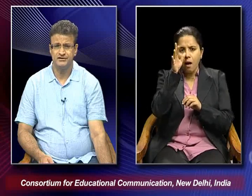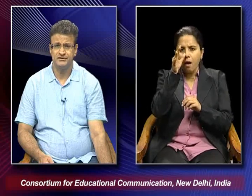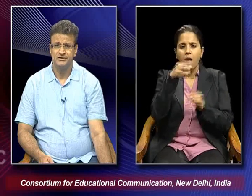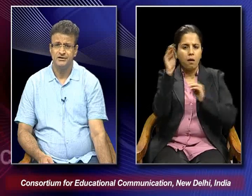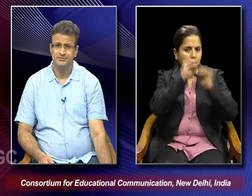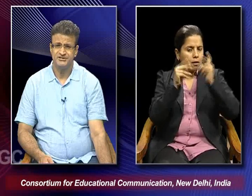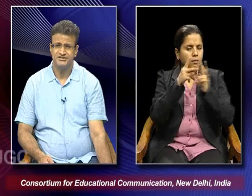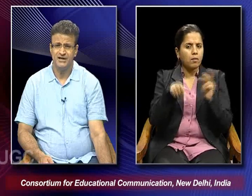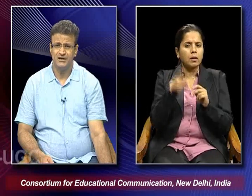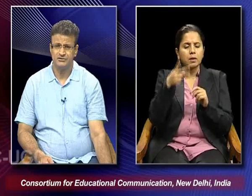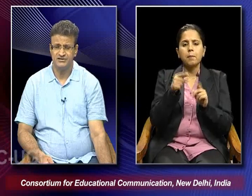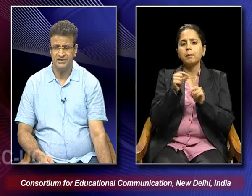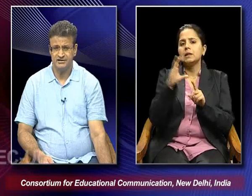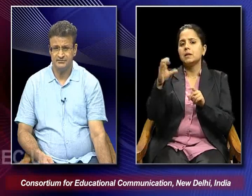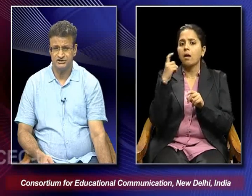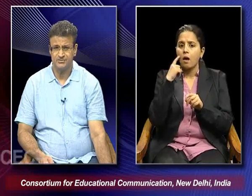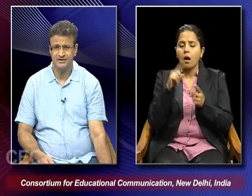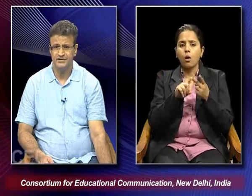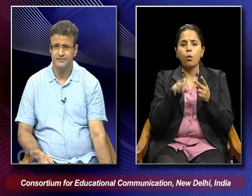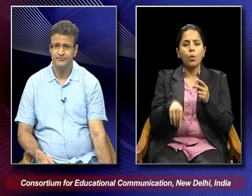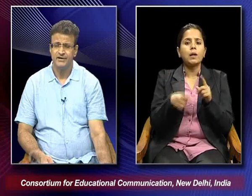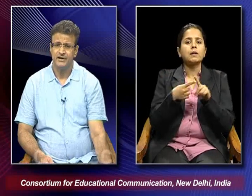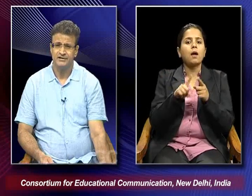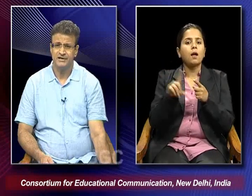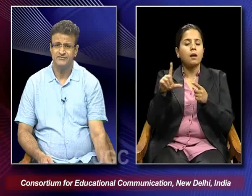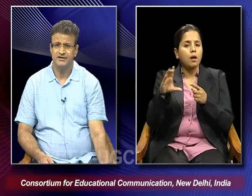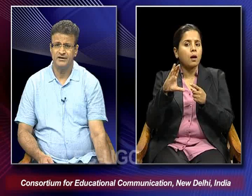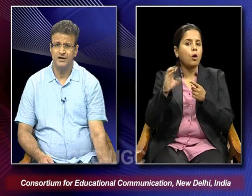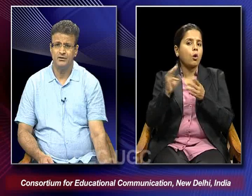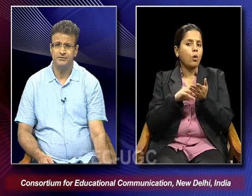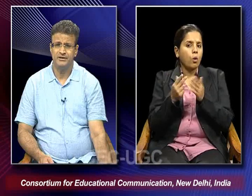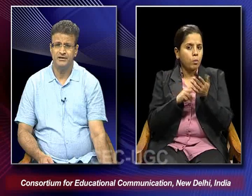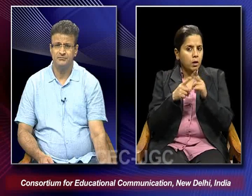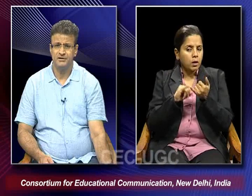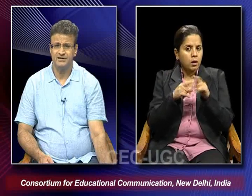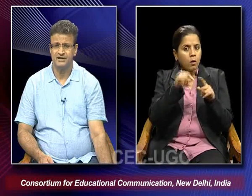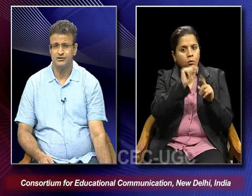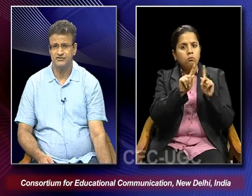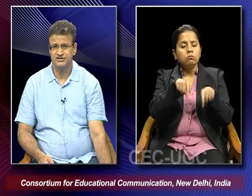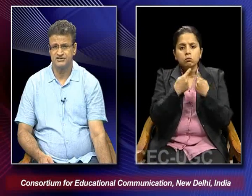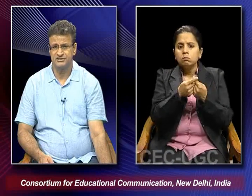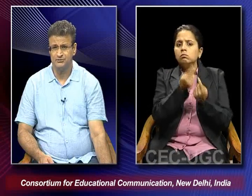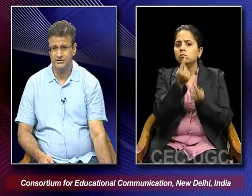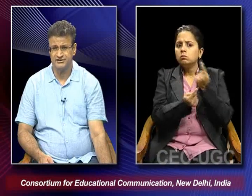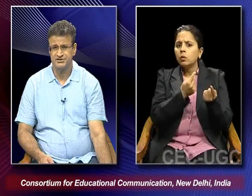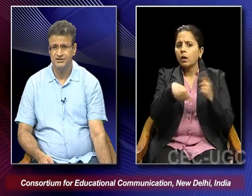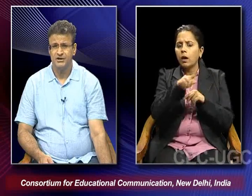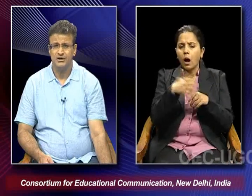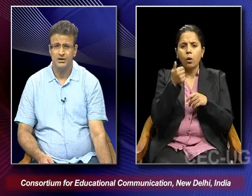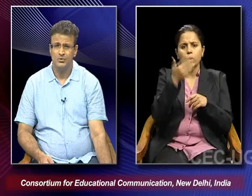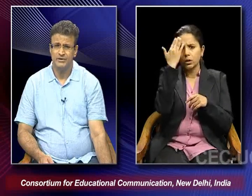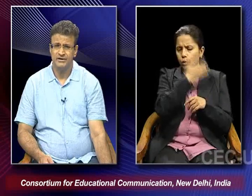with the PCI or the Italian Communist Party and the left and how it became a target of the Christian Democrats